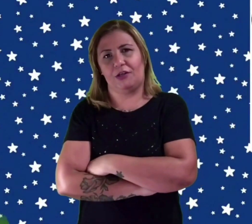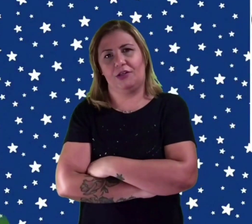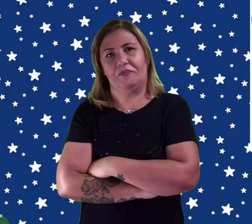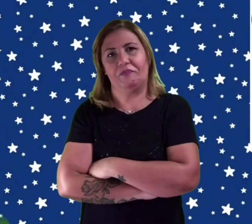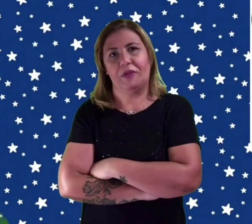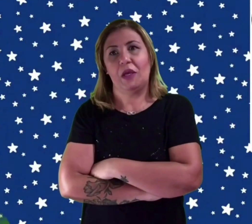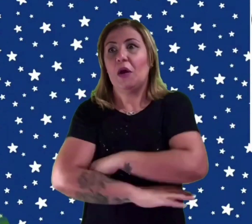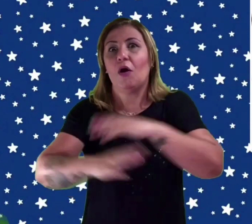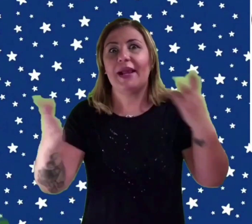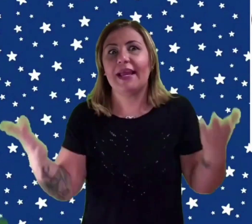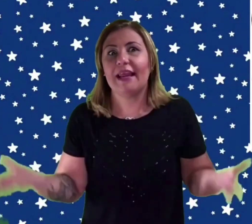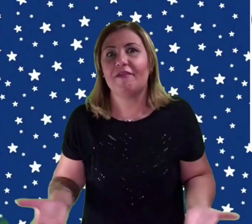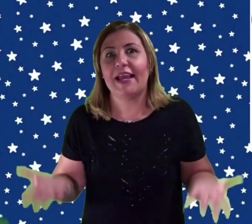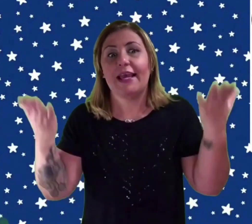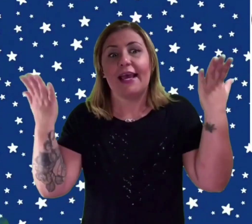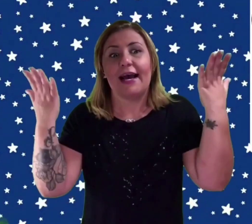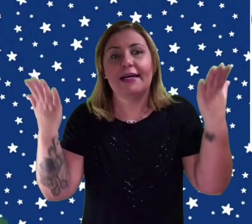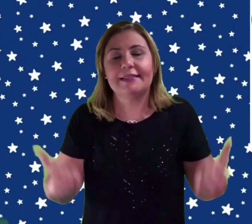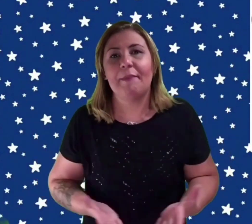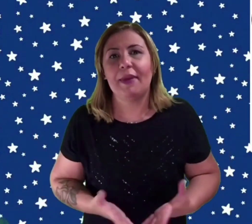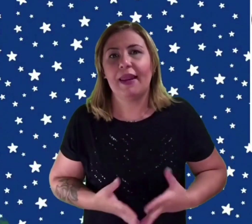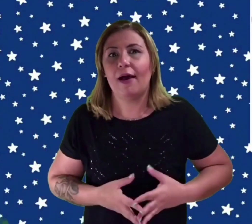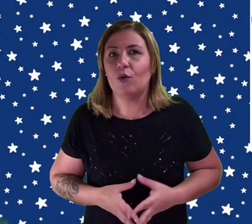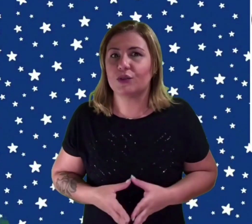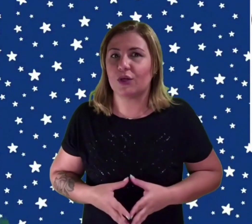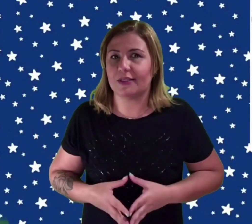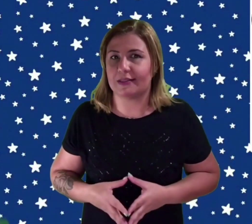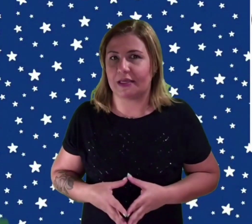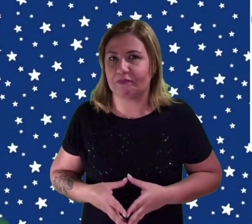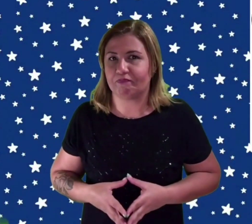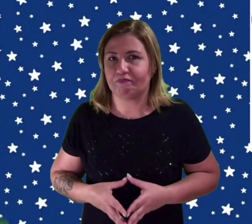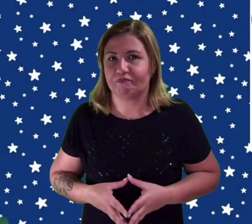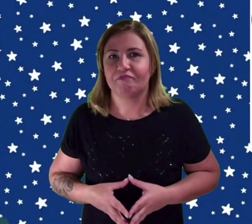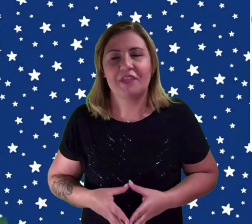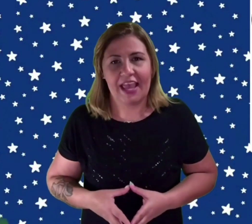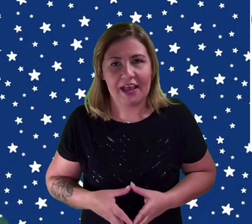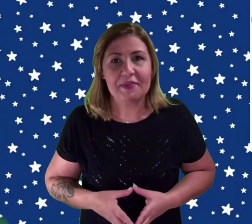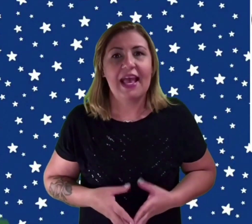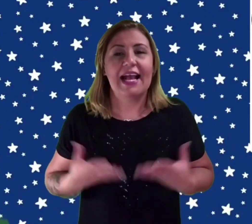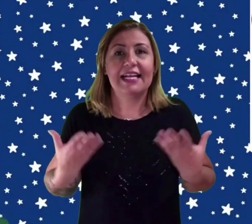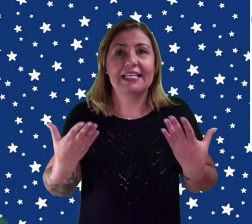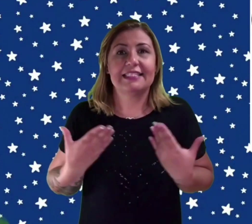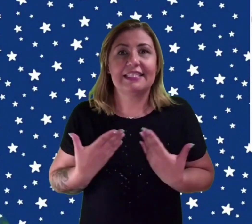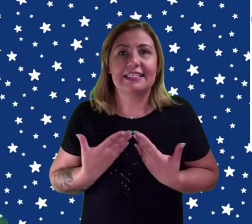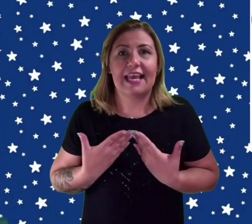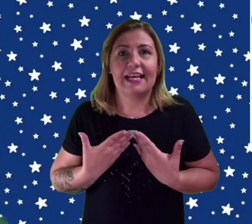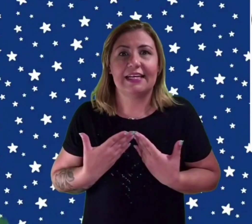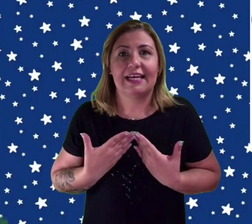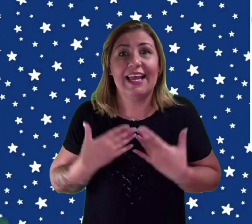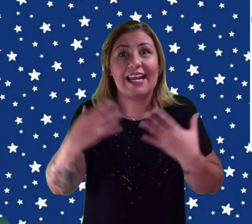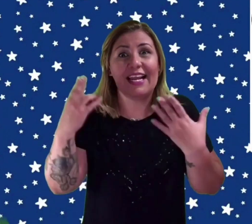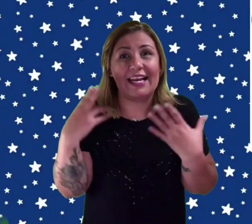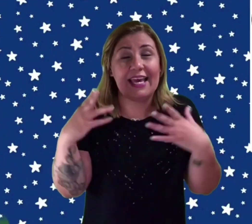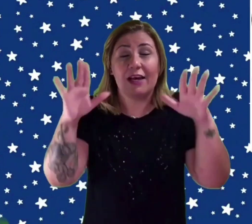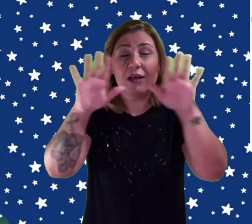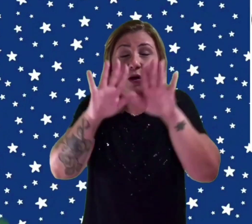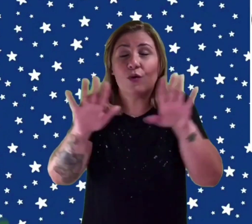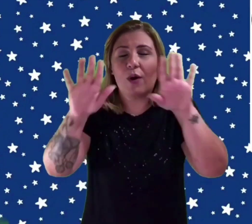gente? Como é que ela vai andar pela rua sozinha? Né? A criança cega, ela lê com